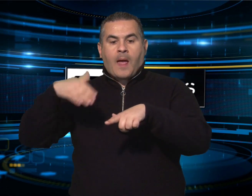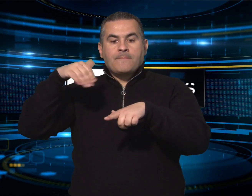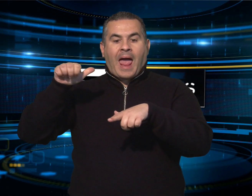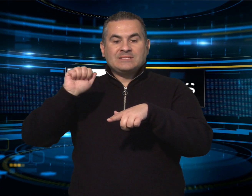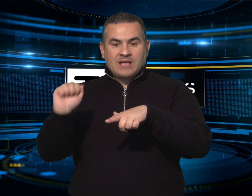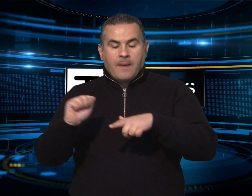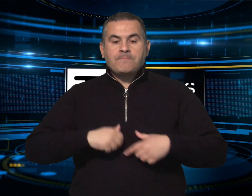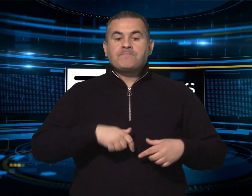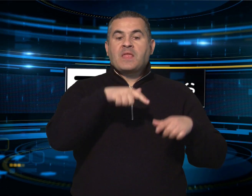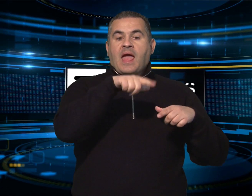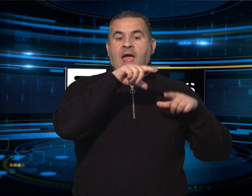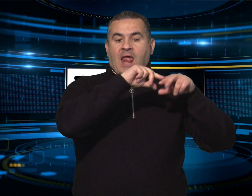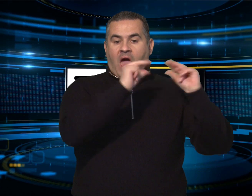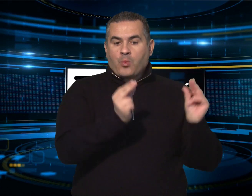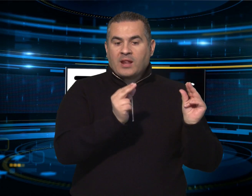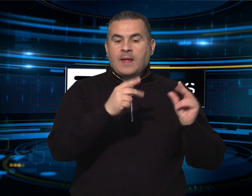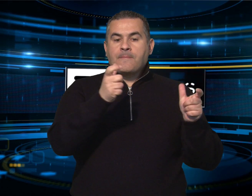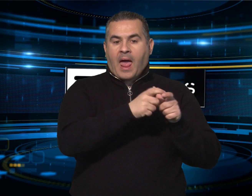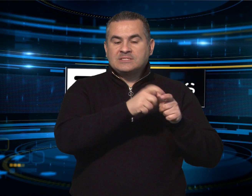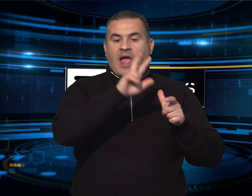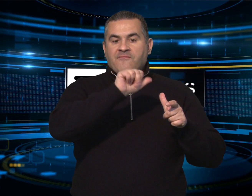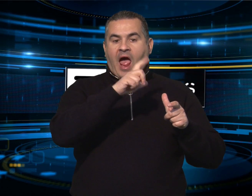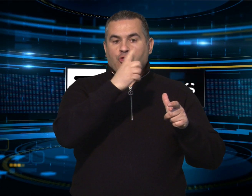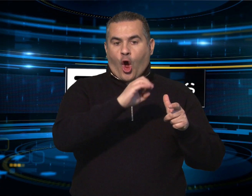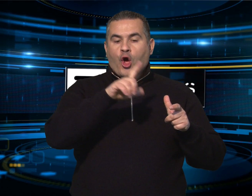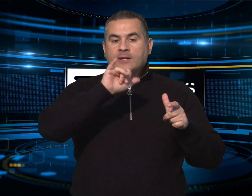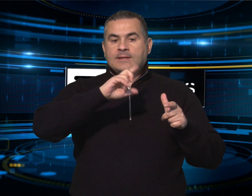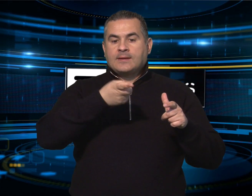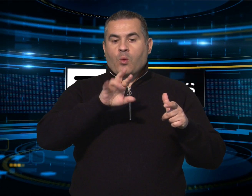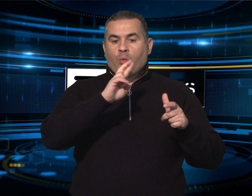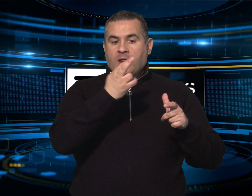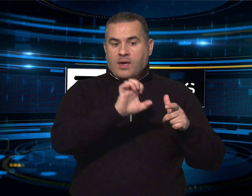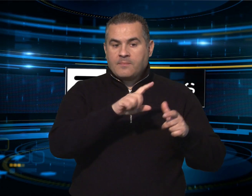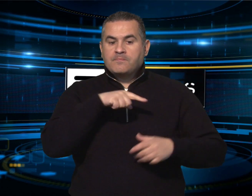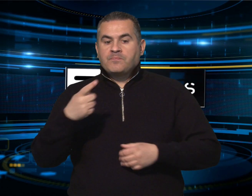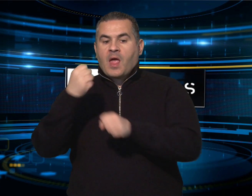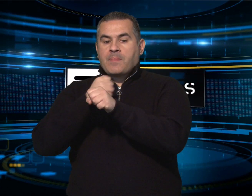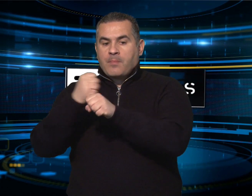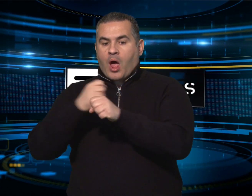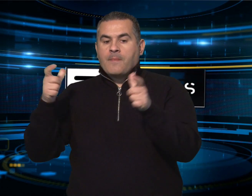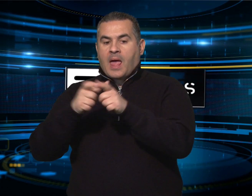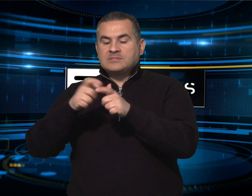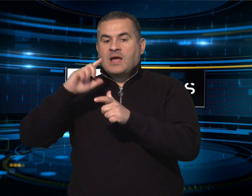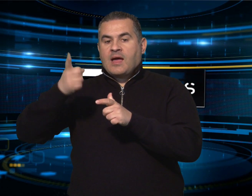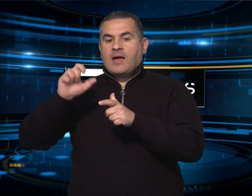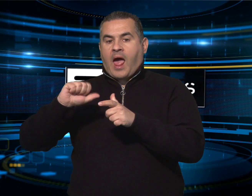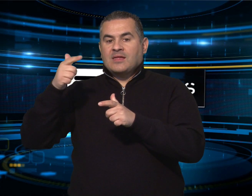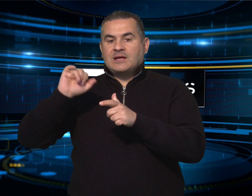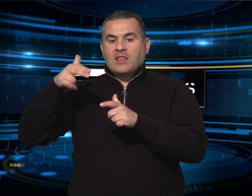ministro per le imprese Adolfo Urso e dalla sottosegretaria Fausta Bergamoto, nel secondo giorno di tour nell'isola dell'esponente del governo.